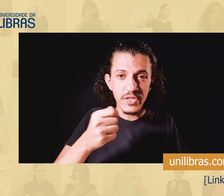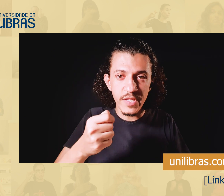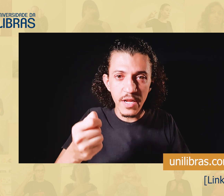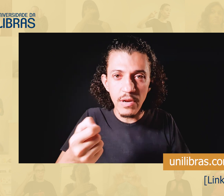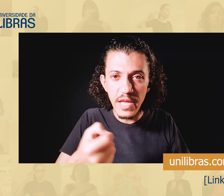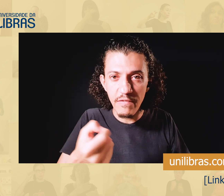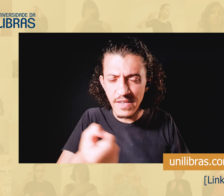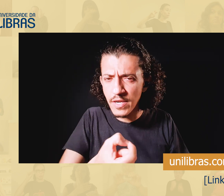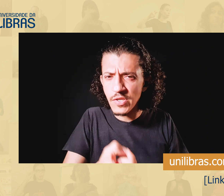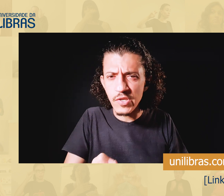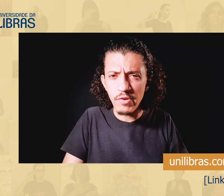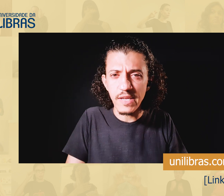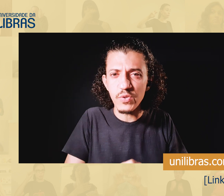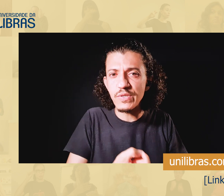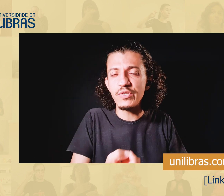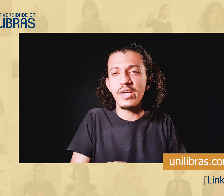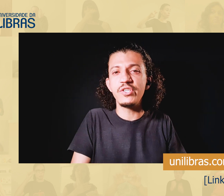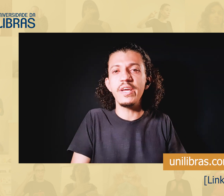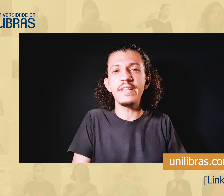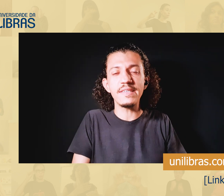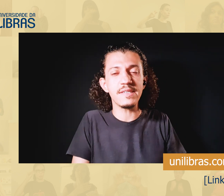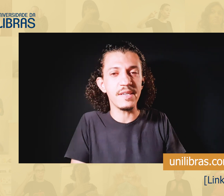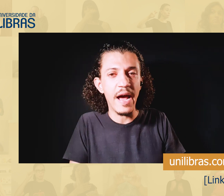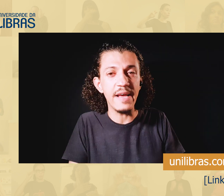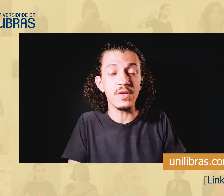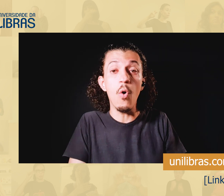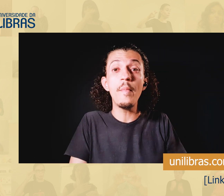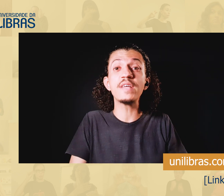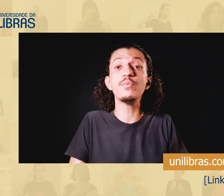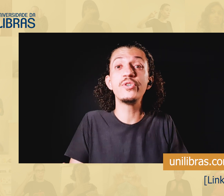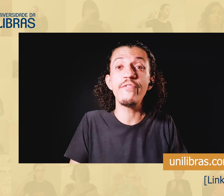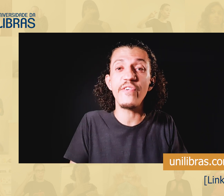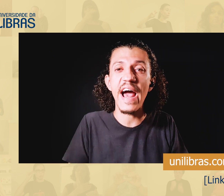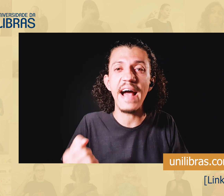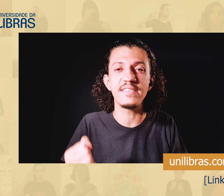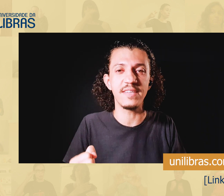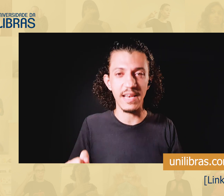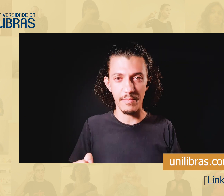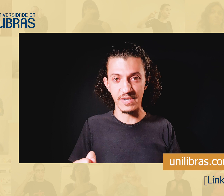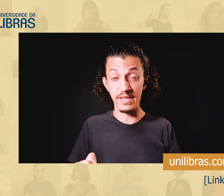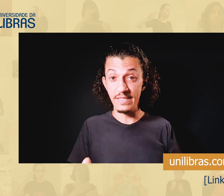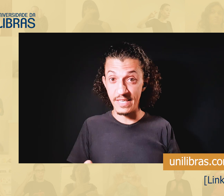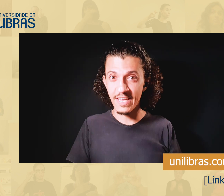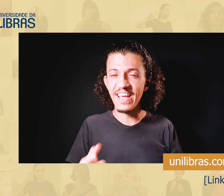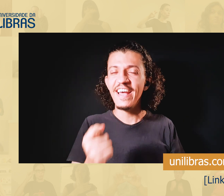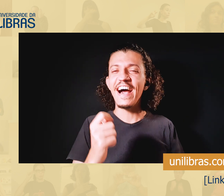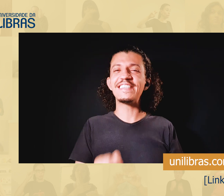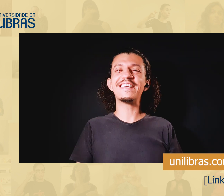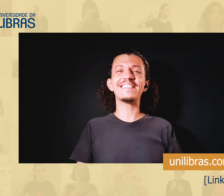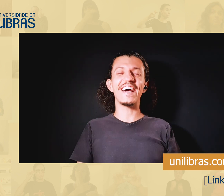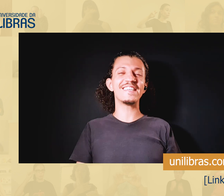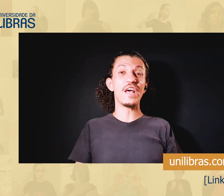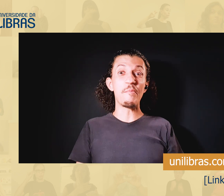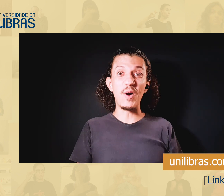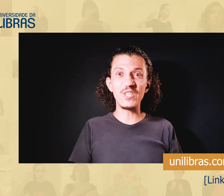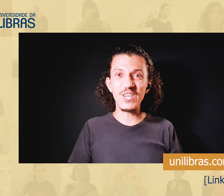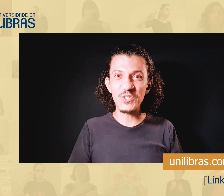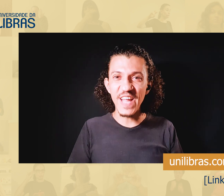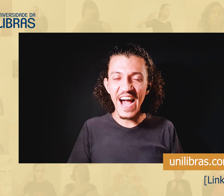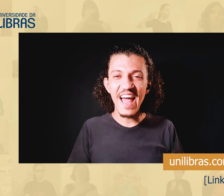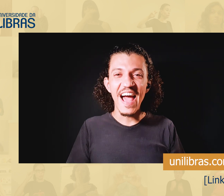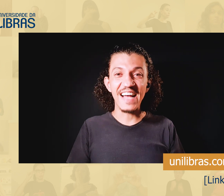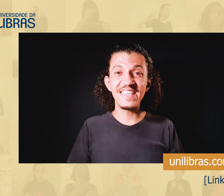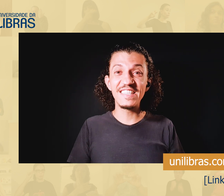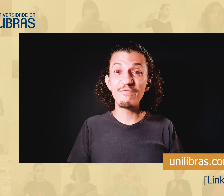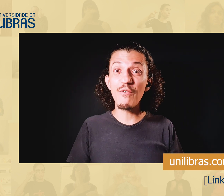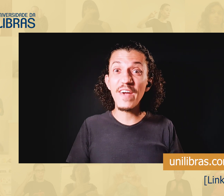registrando ali, fazendo suas anotações no dia a dia desses sinais, ou mesmo de frases da Libras. Sim, a escrita de sinais pode te